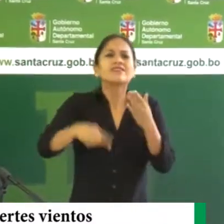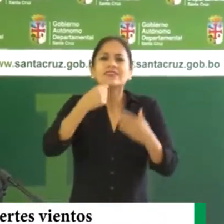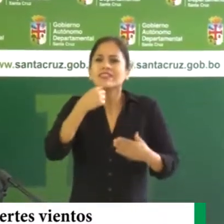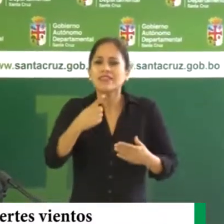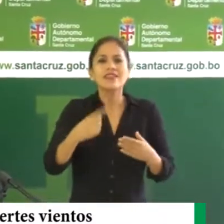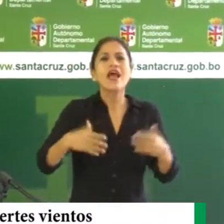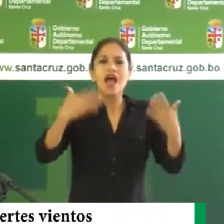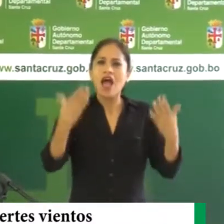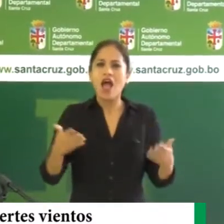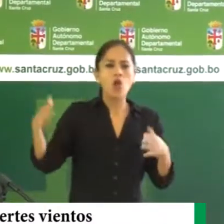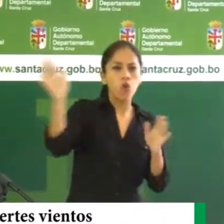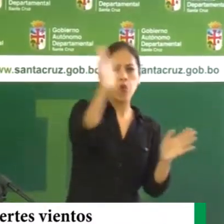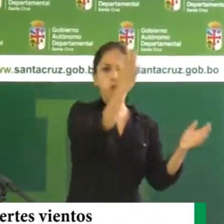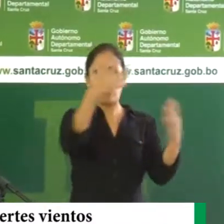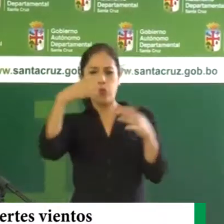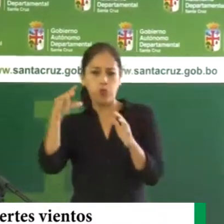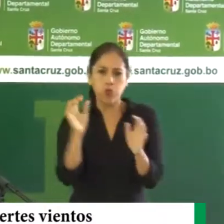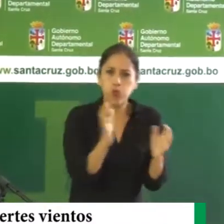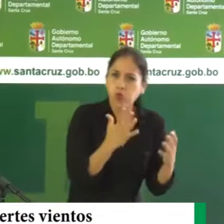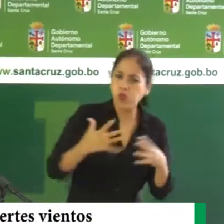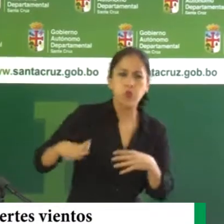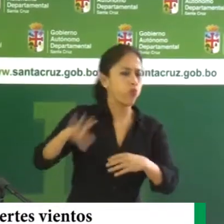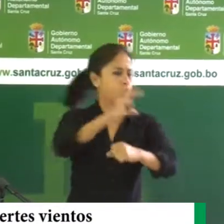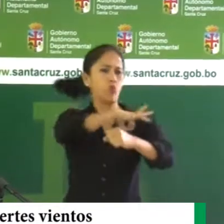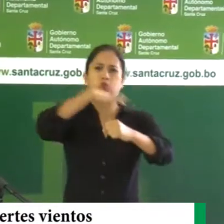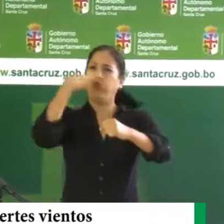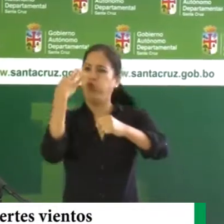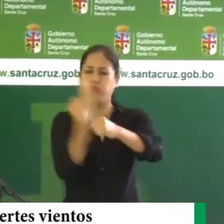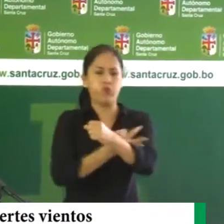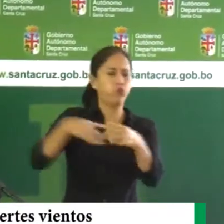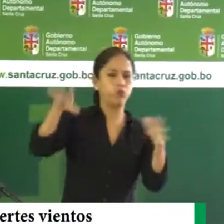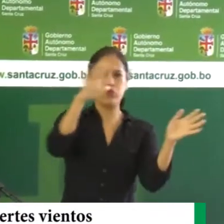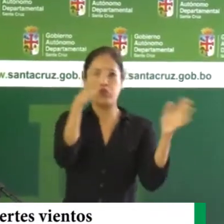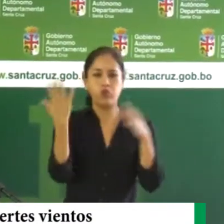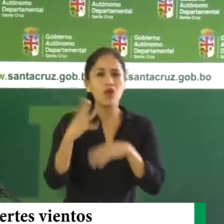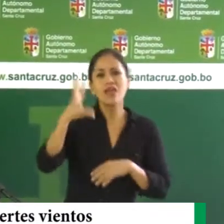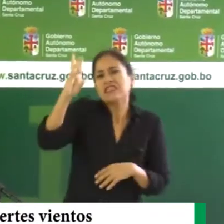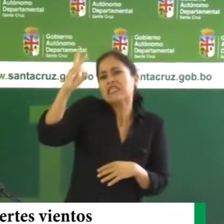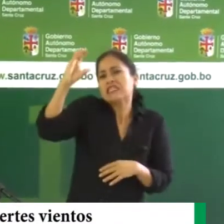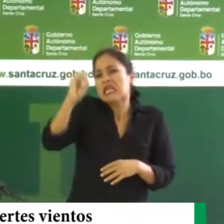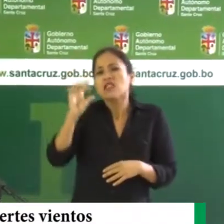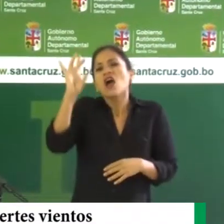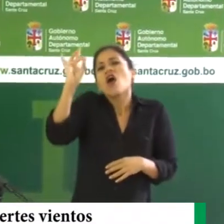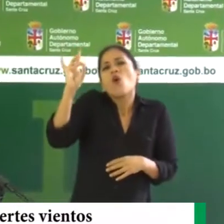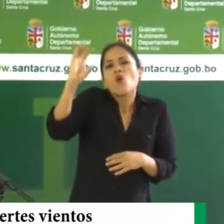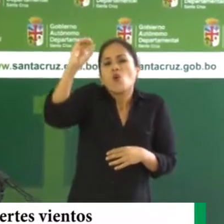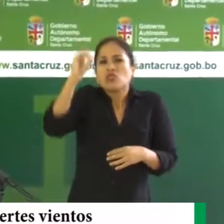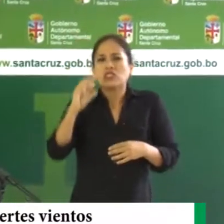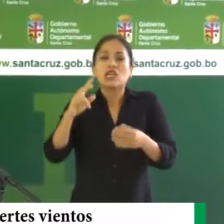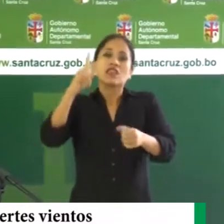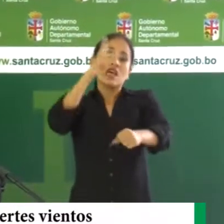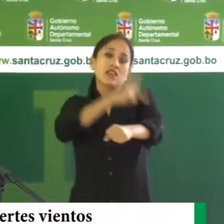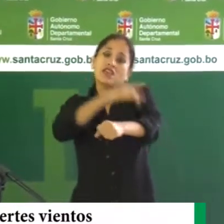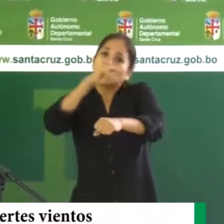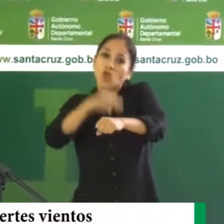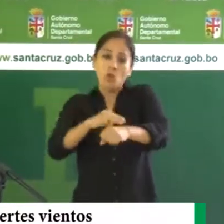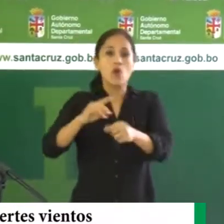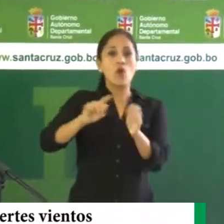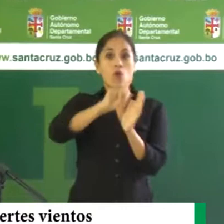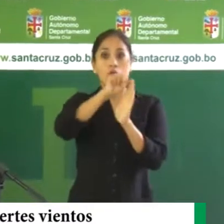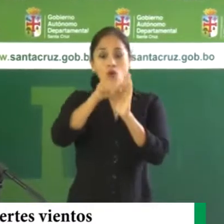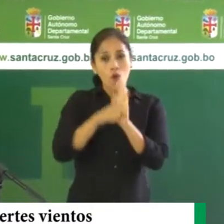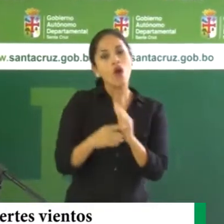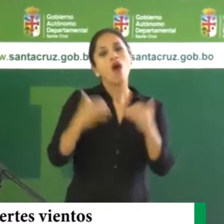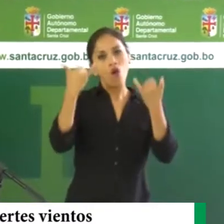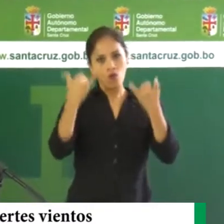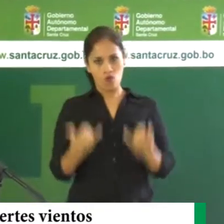dirección noroeste ocasionalmente fuertes con ráfagas entre 60 a 80 kilómetros por hora durante el transcurso